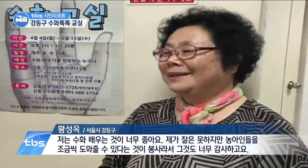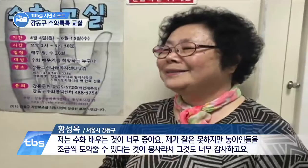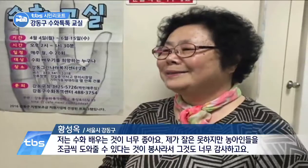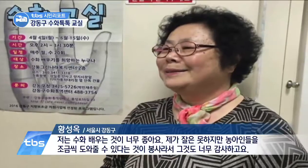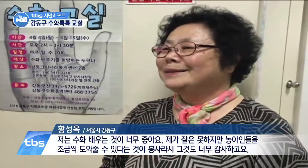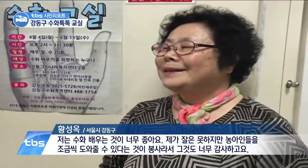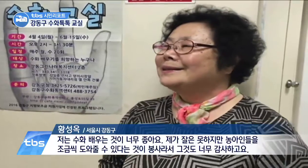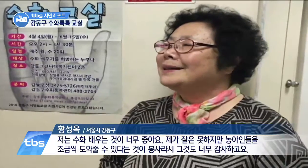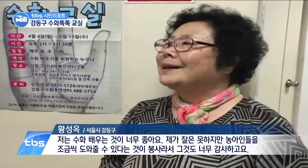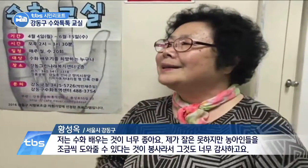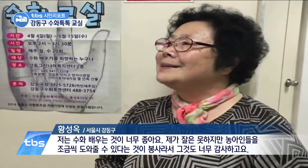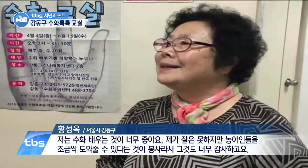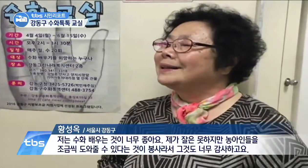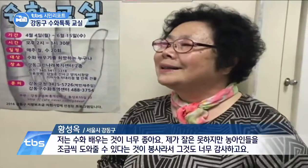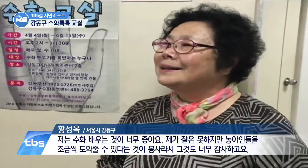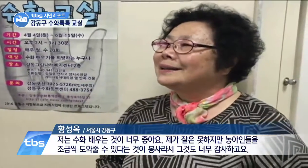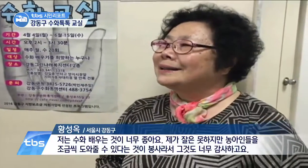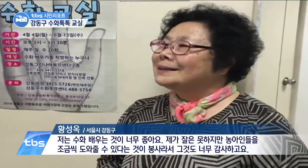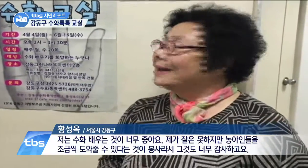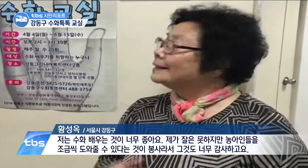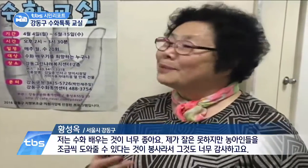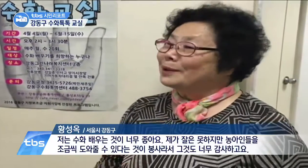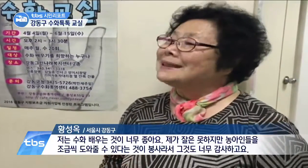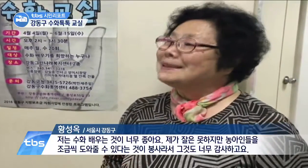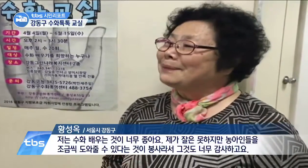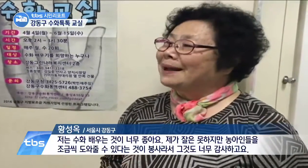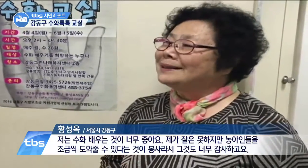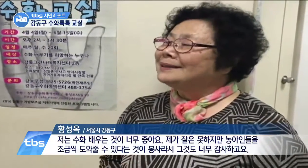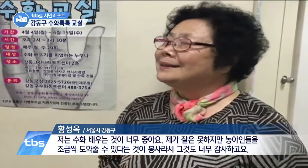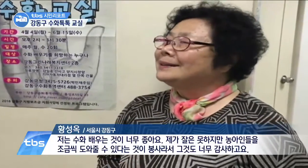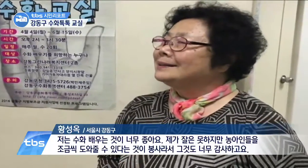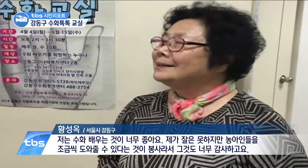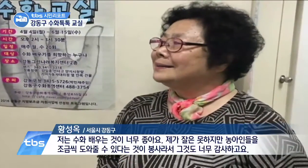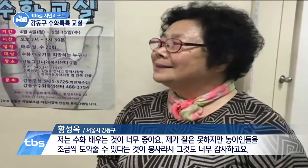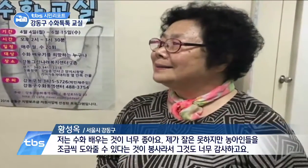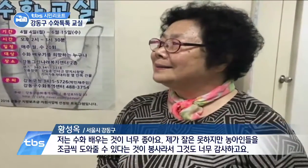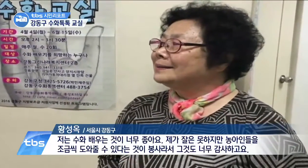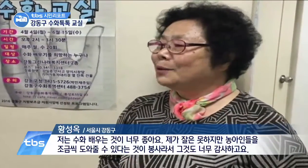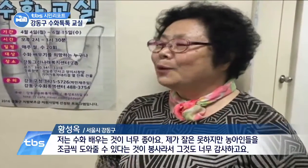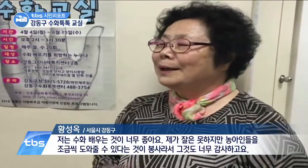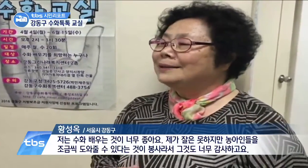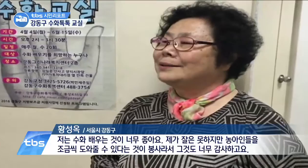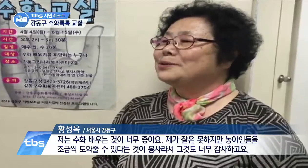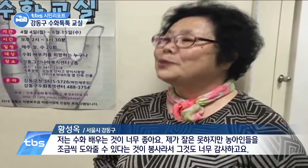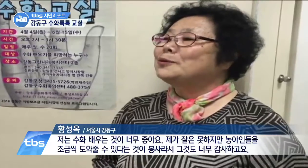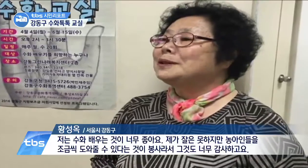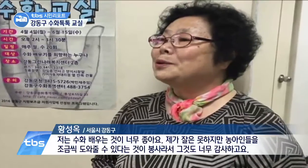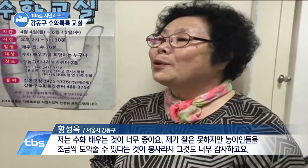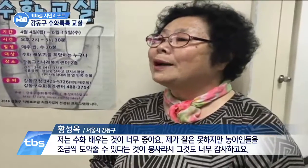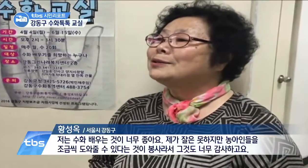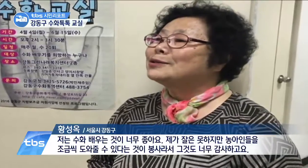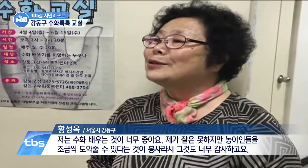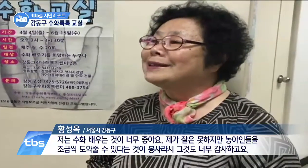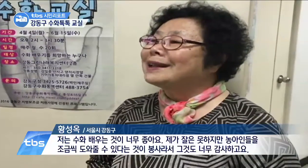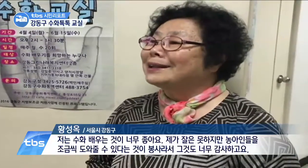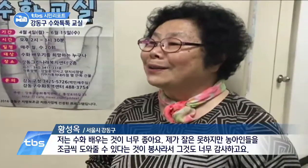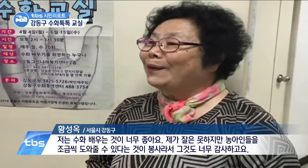그리고 제가 이제 잘은 못하지만 농아인들을 조금씩 도와줄 수 있다는 거